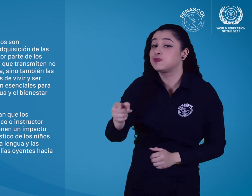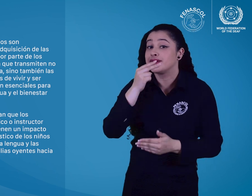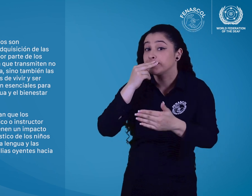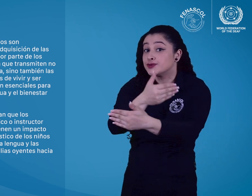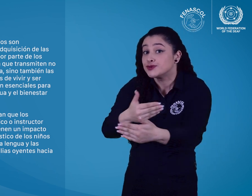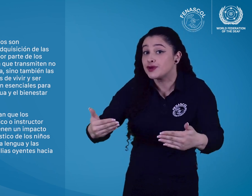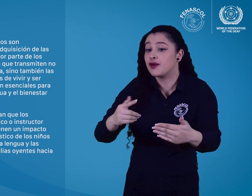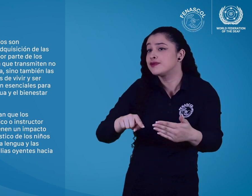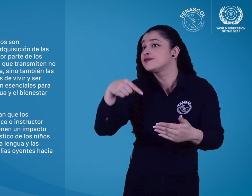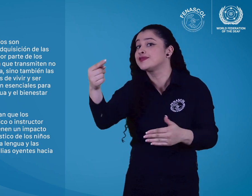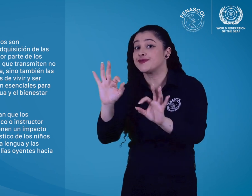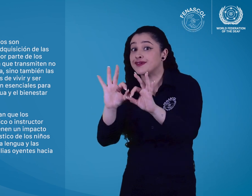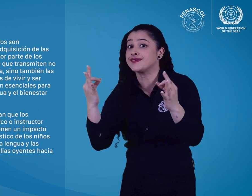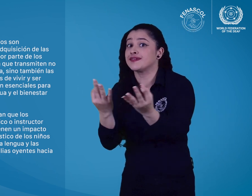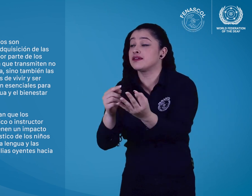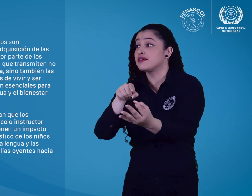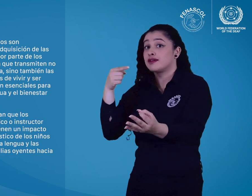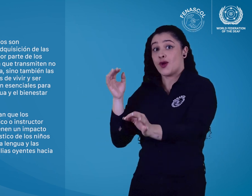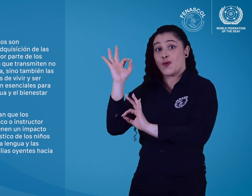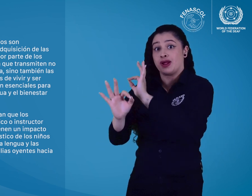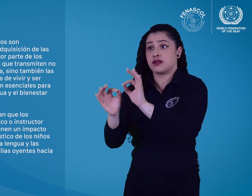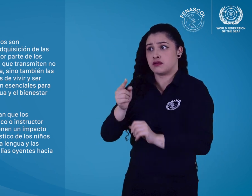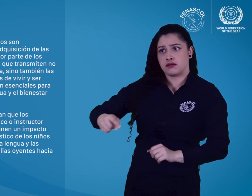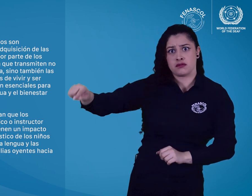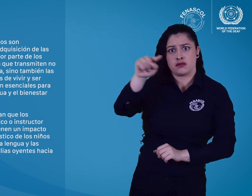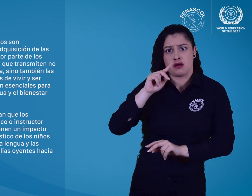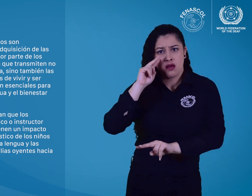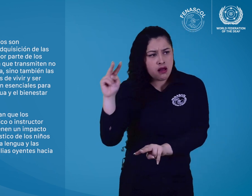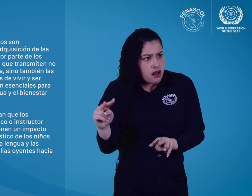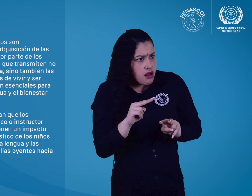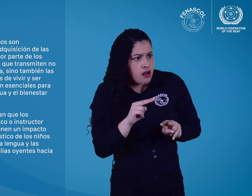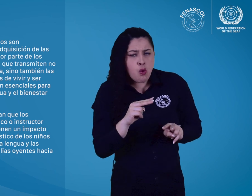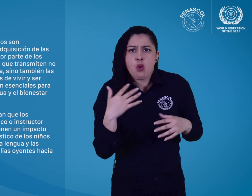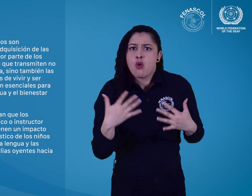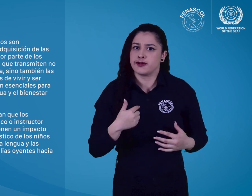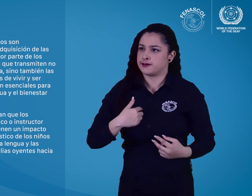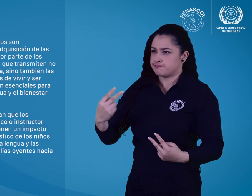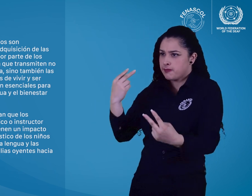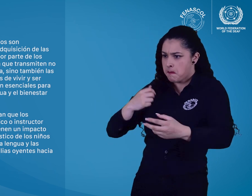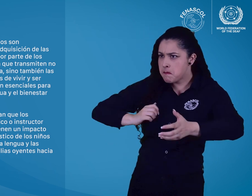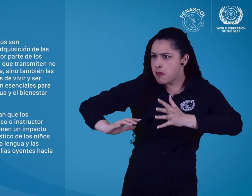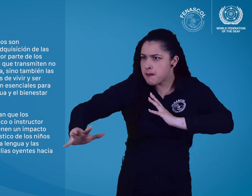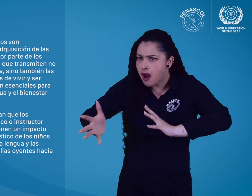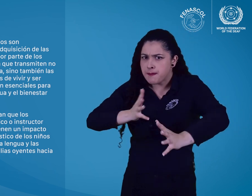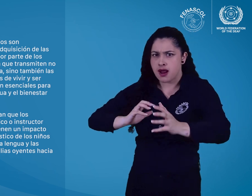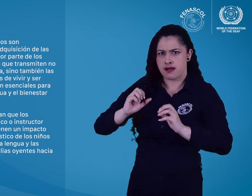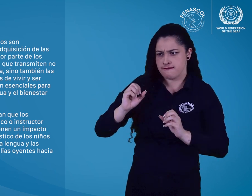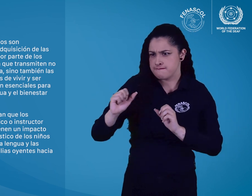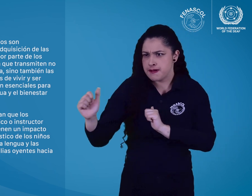lenguas de señas nacionales por parte de los niños sordos y sus familias, ya que transmiten